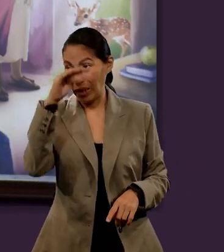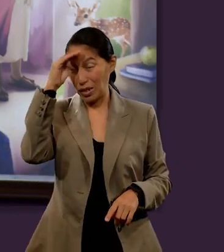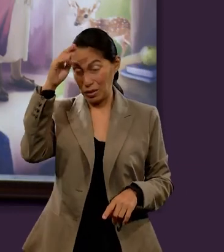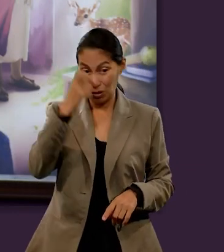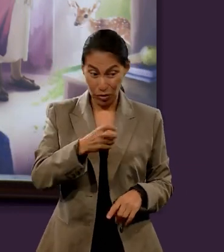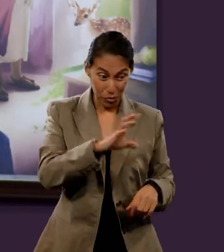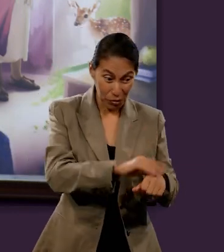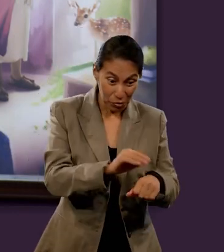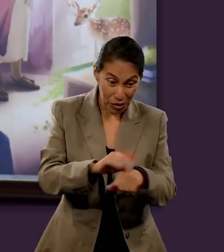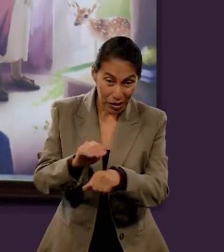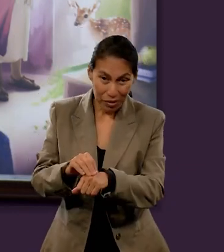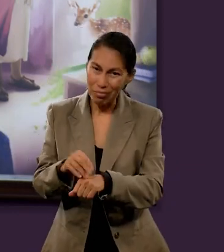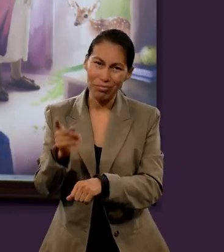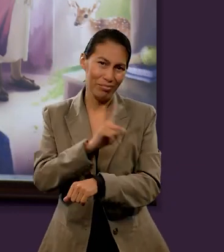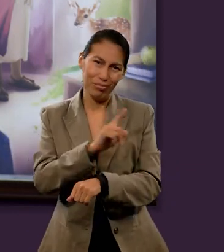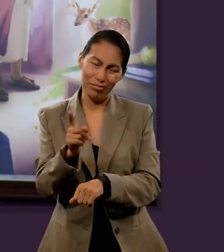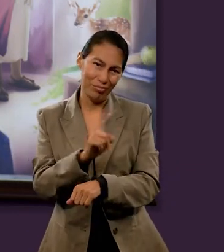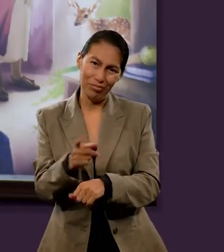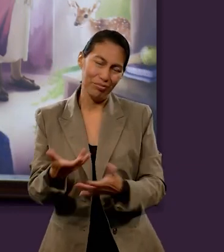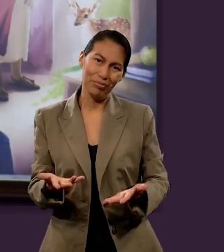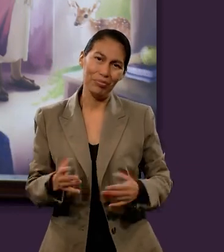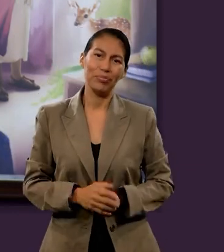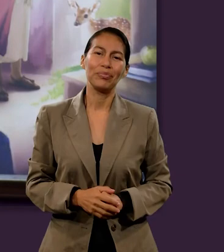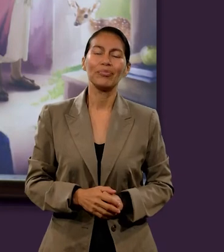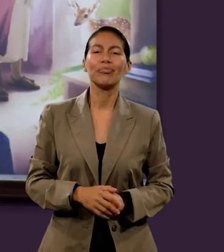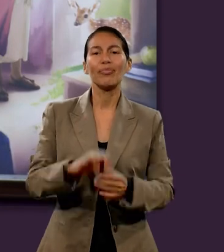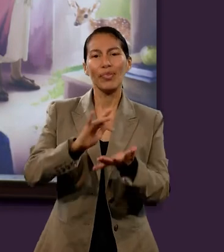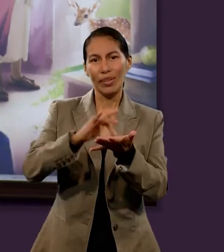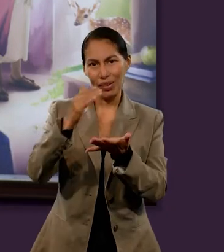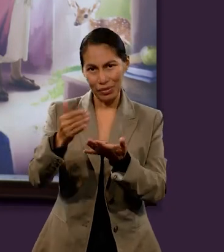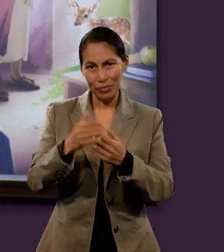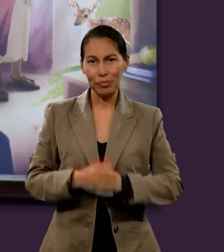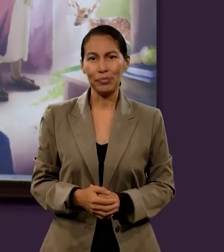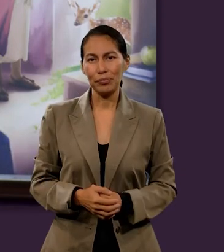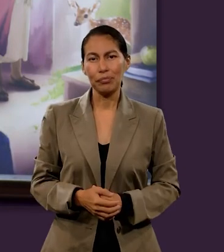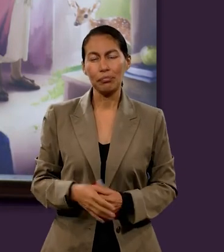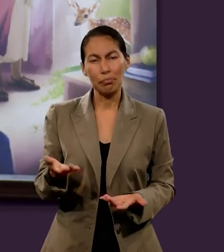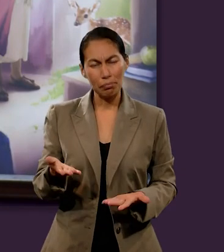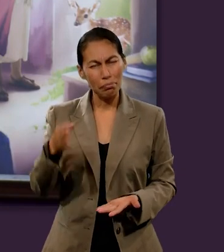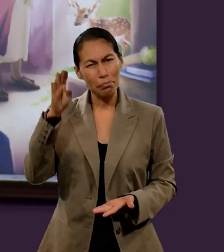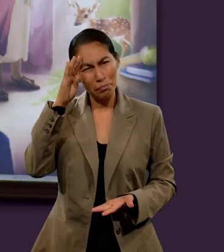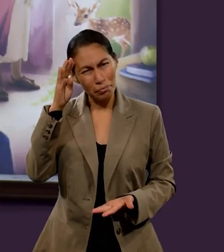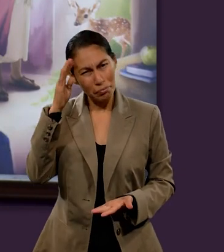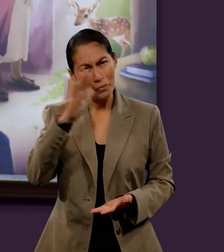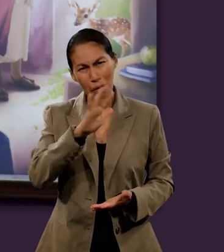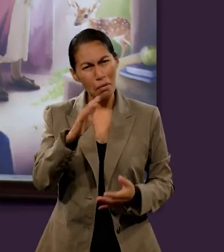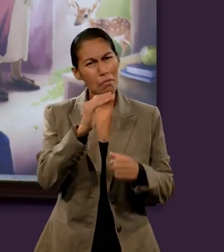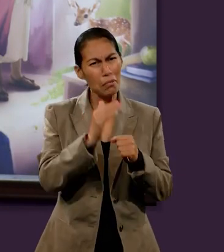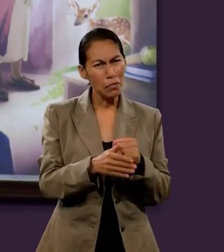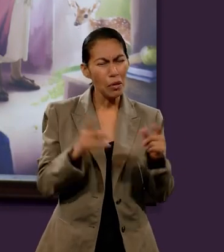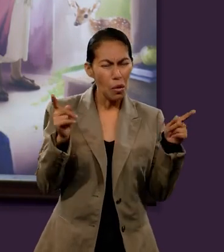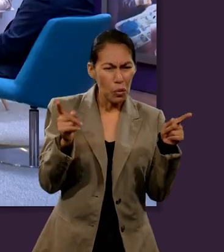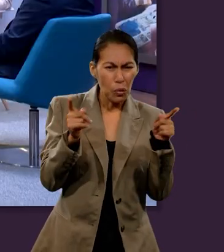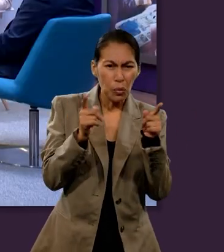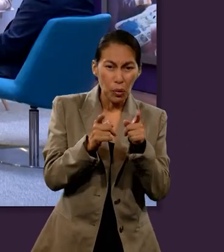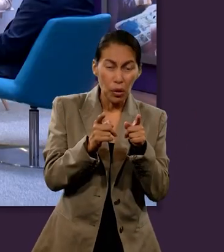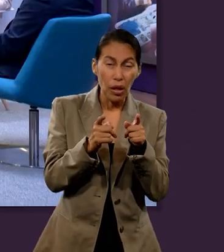distinta intensidad, porque el Señor no permitiría eso para nosotros. Muchas gracias.